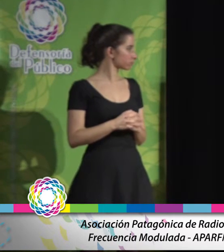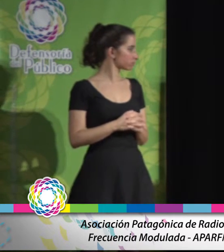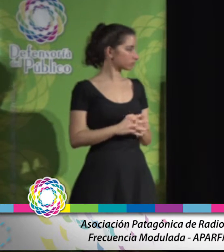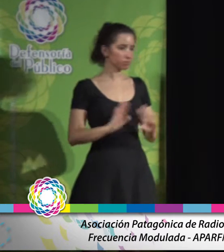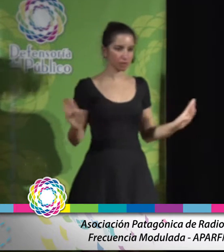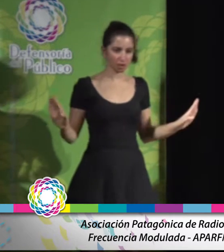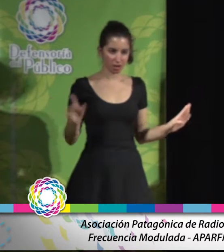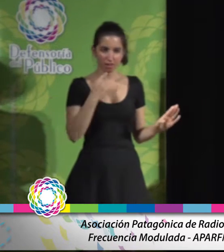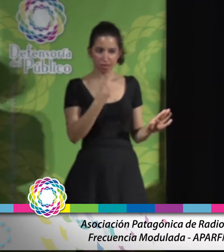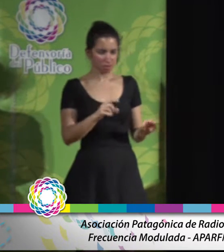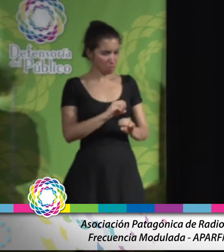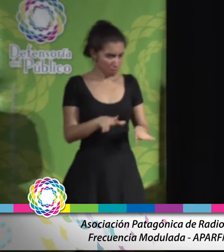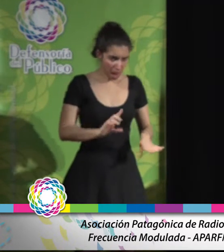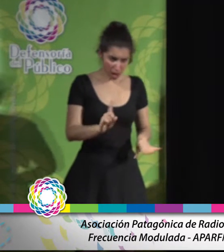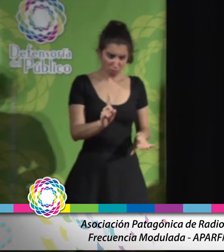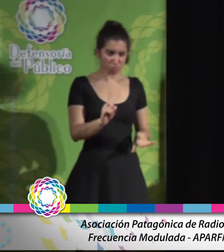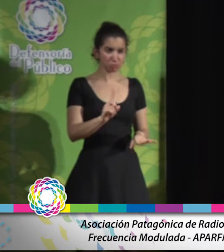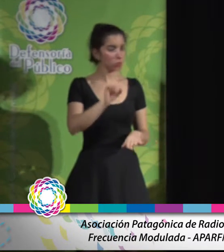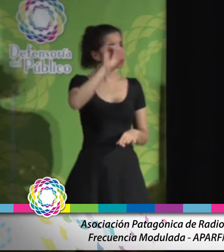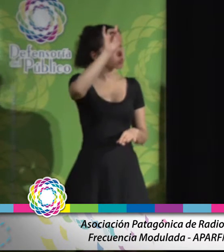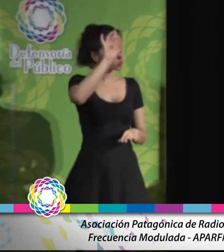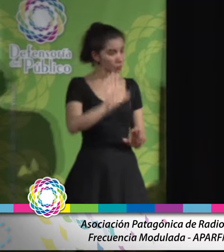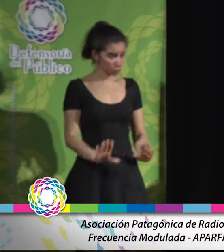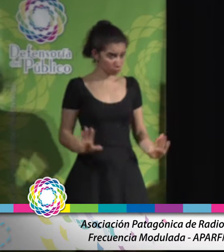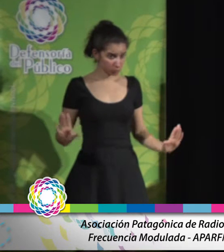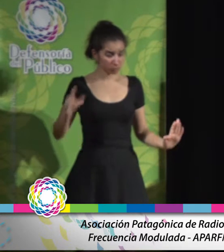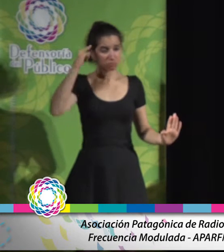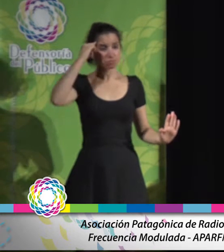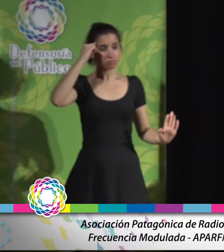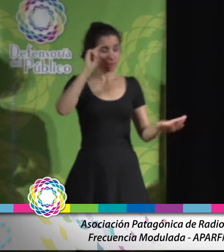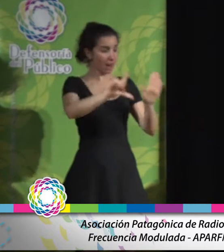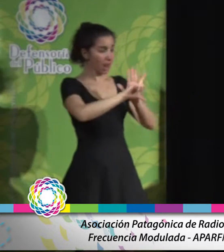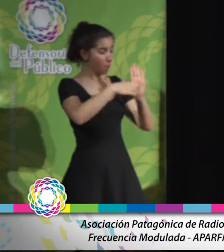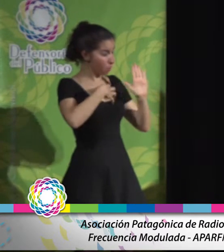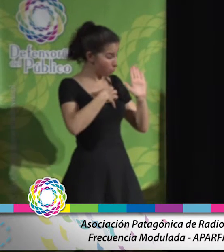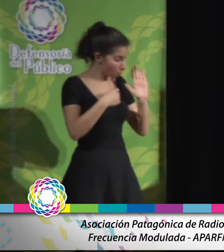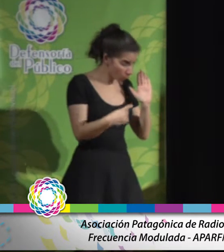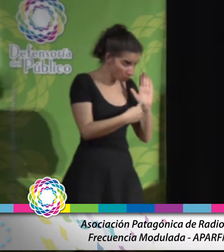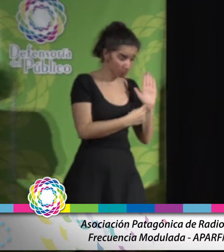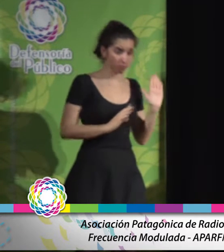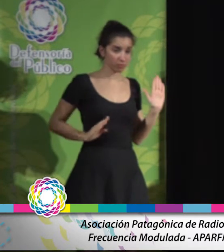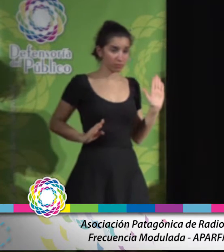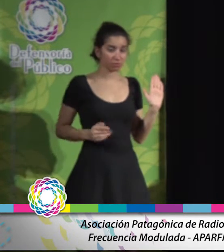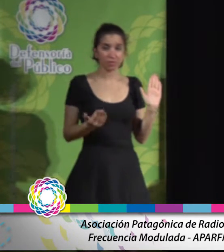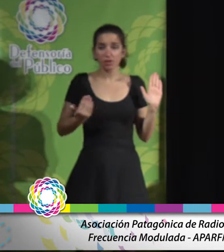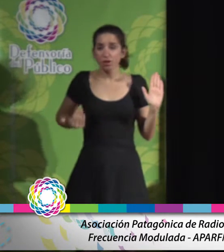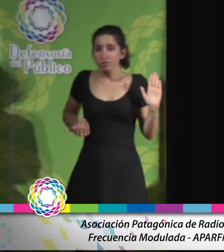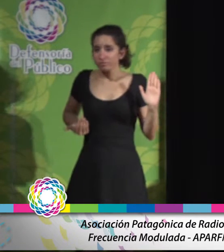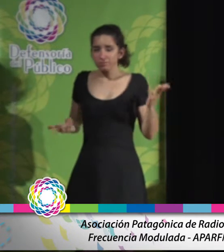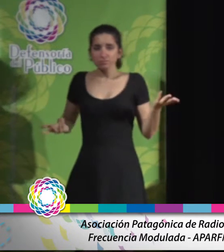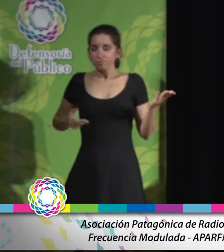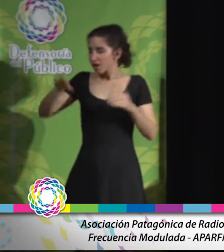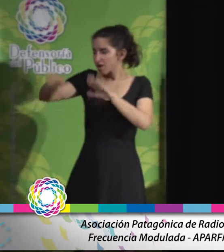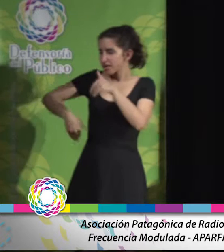hemos venido acá a pinchar el globo, nosotros creemos en esta ley pero hay cosas que nosotros en su momento nos fuimos